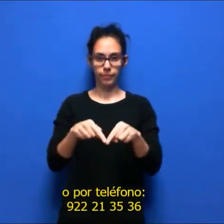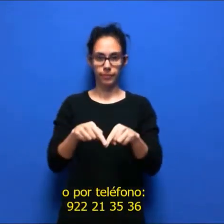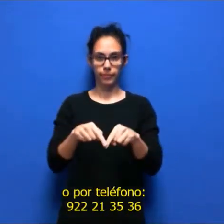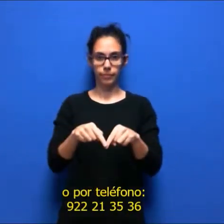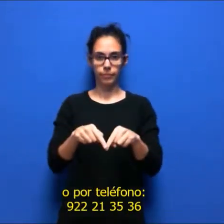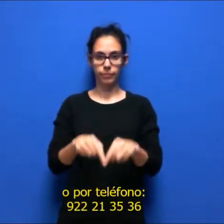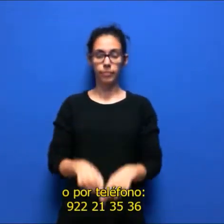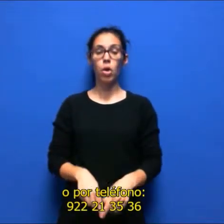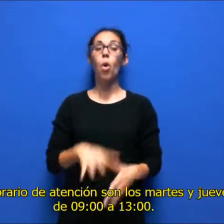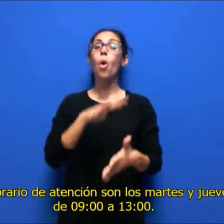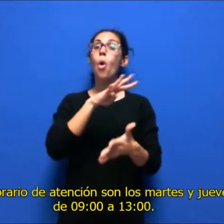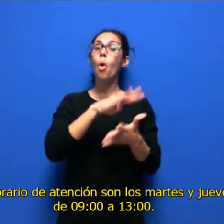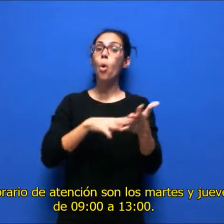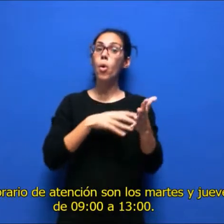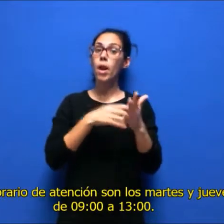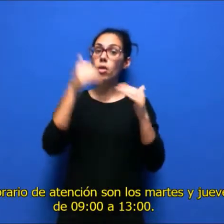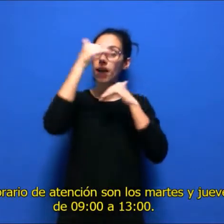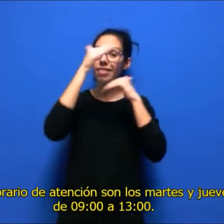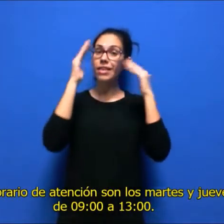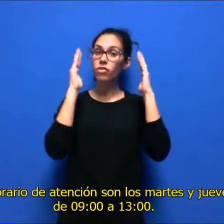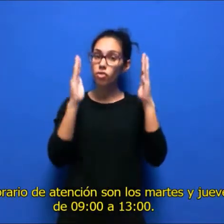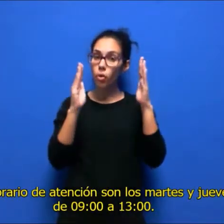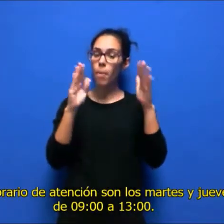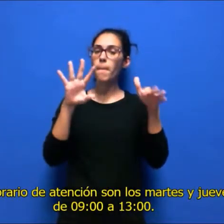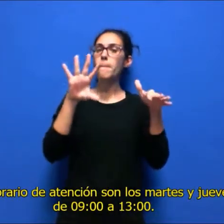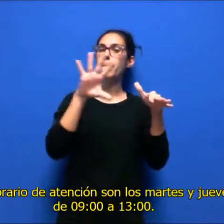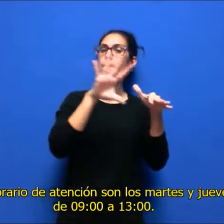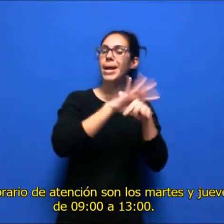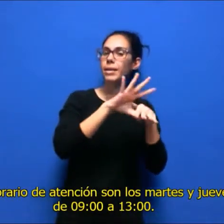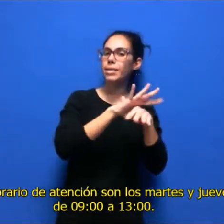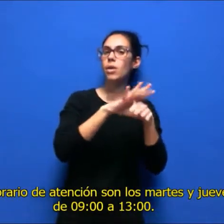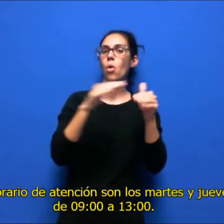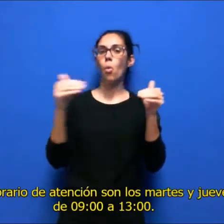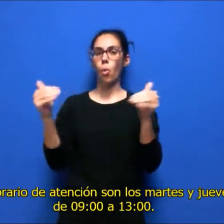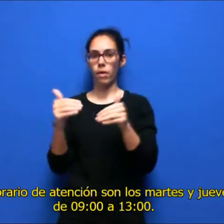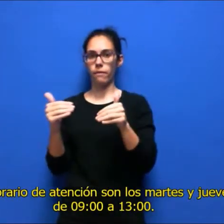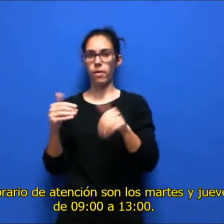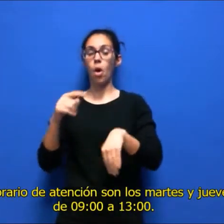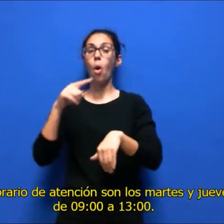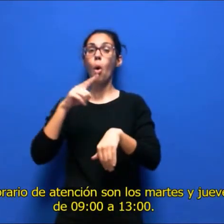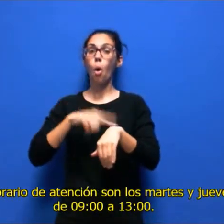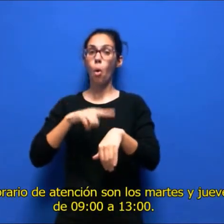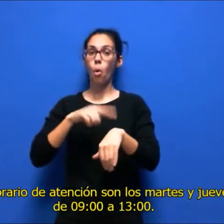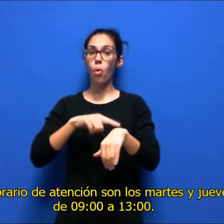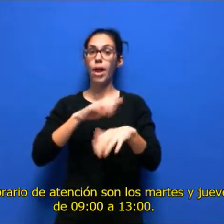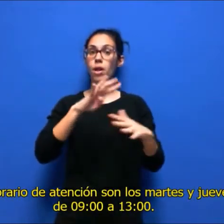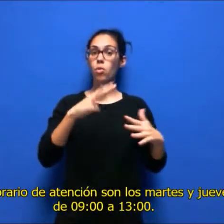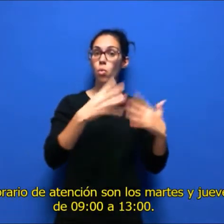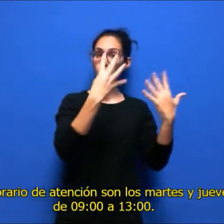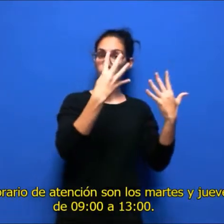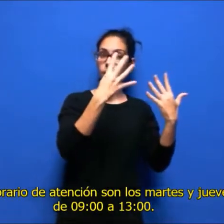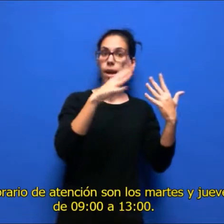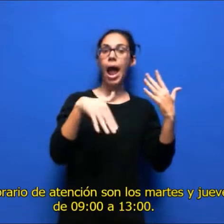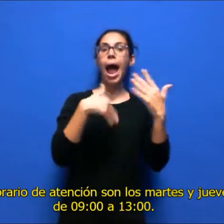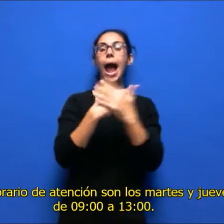El horario de atención son los martes y jueves de 9 a 1.